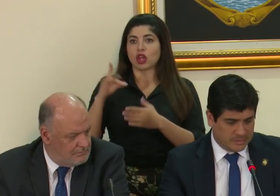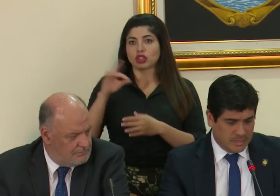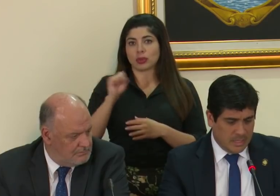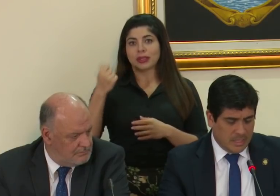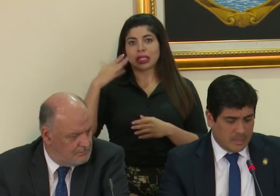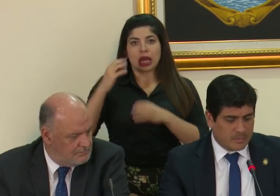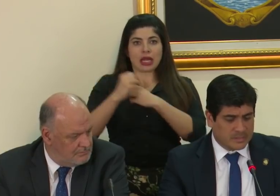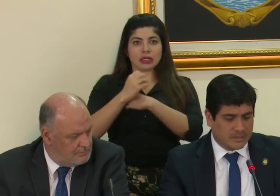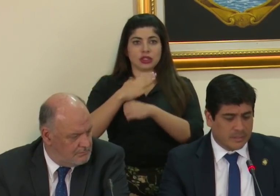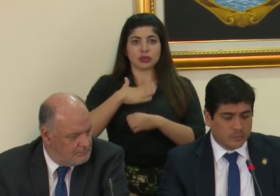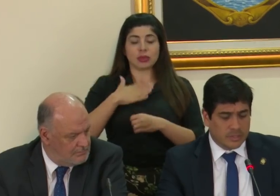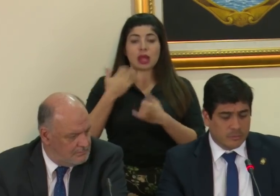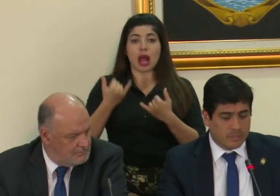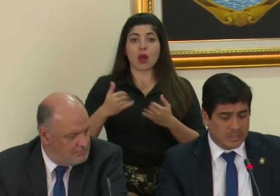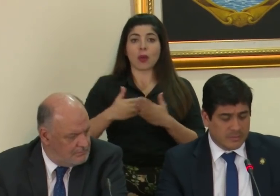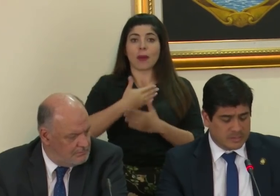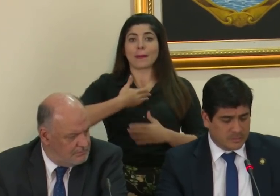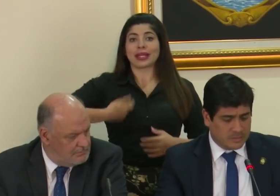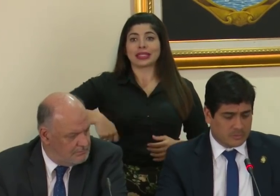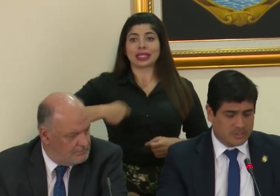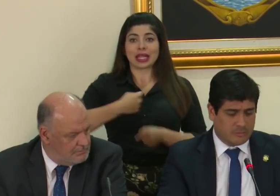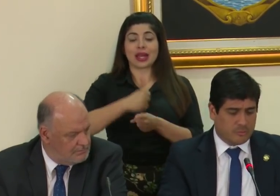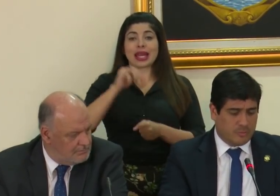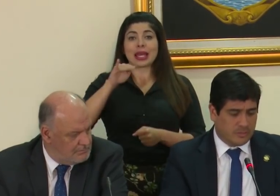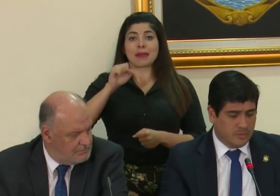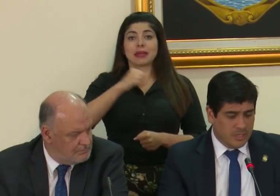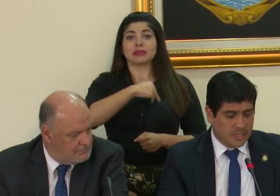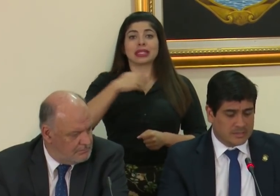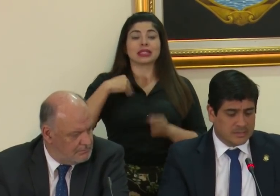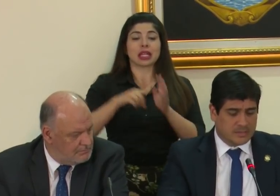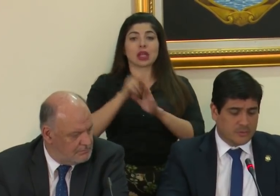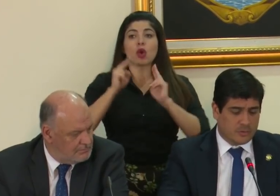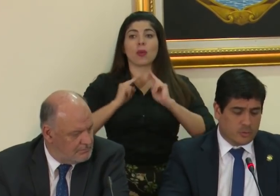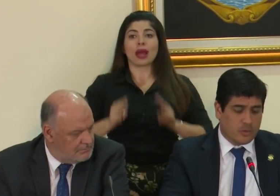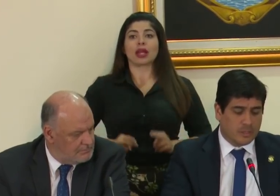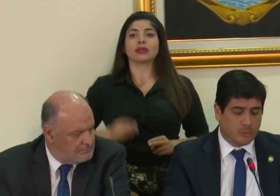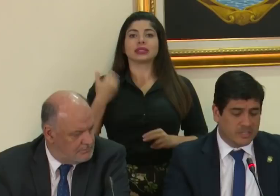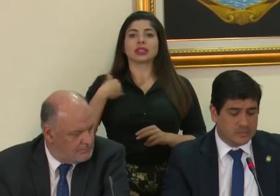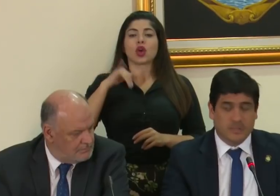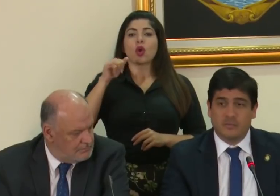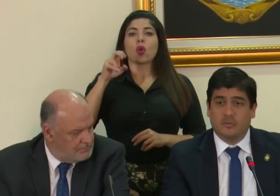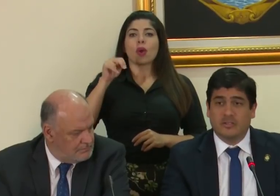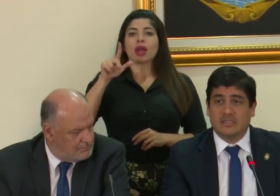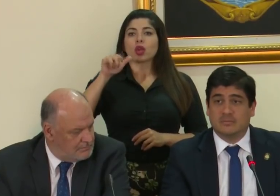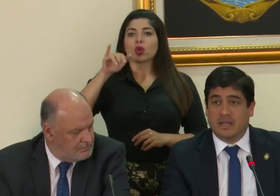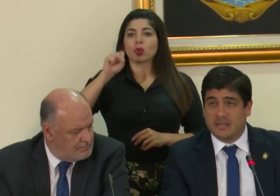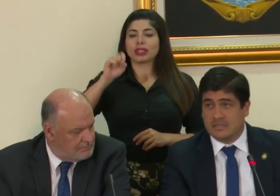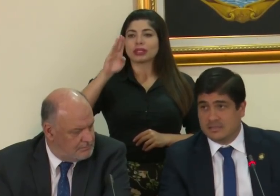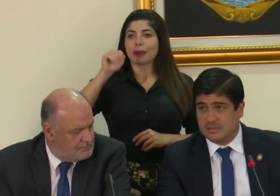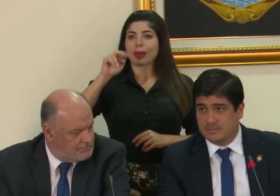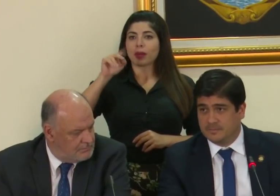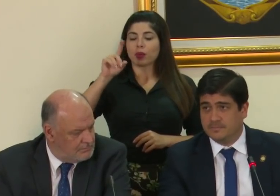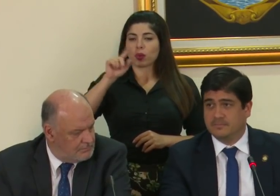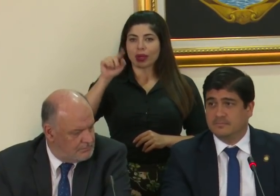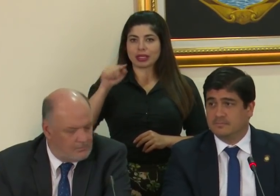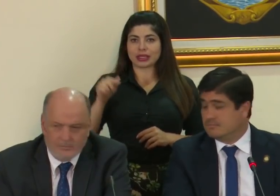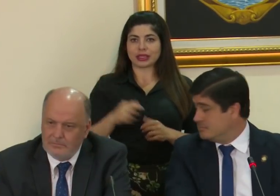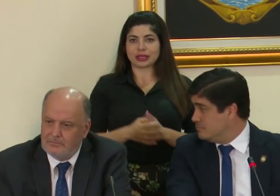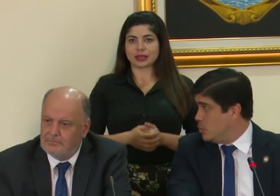ocho meses, el Presidente Ejecutivo de Lima, sin Ministro de Desarrollo Humano, es el señor Juan Luis Bermúdez Madriz.